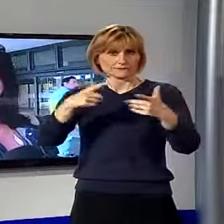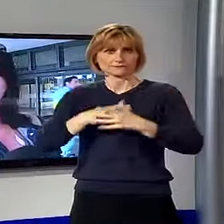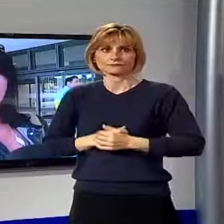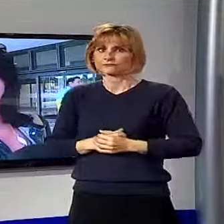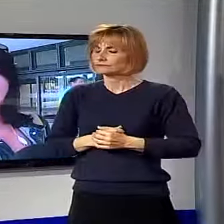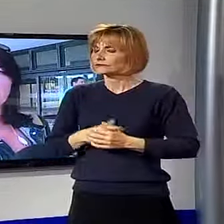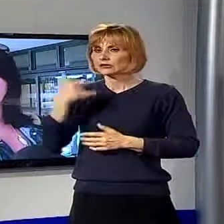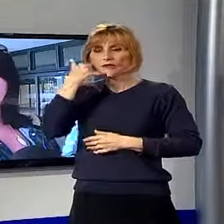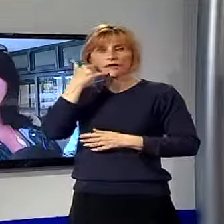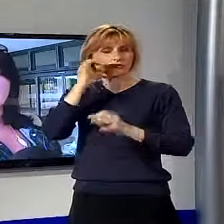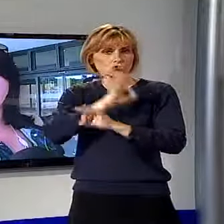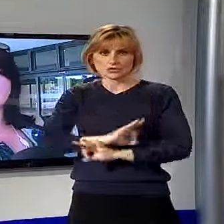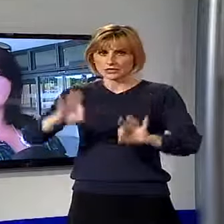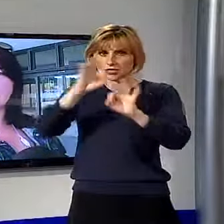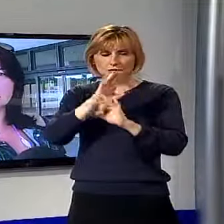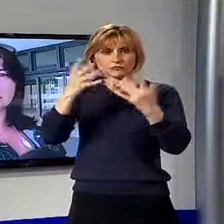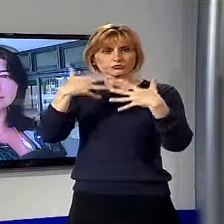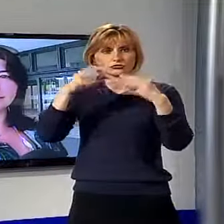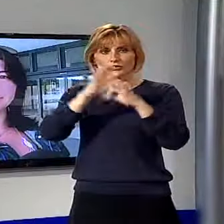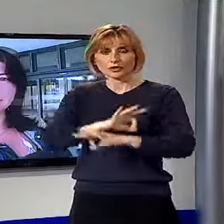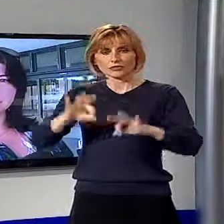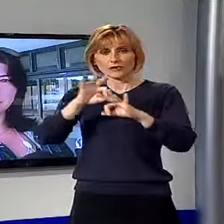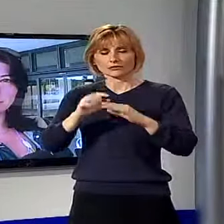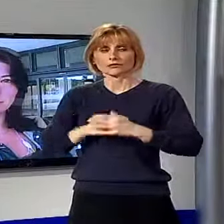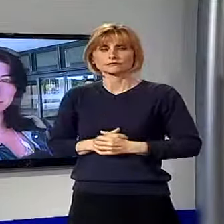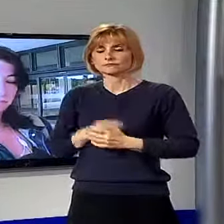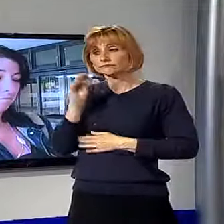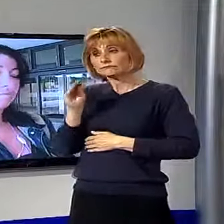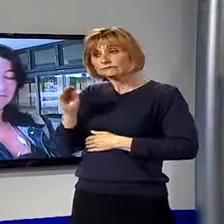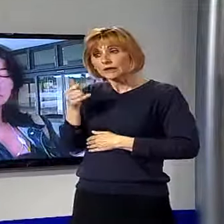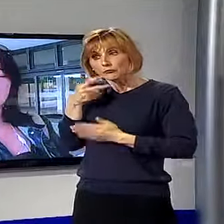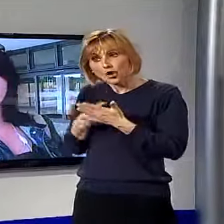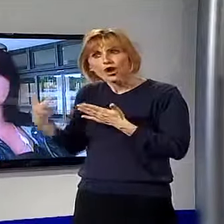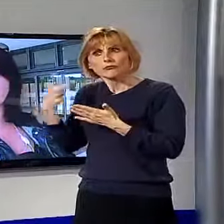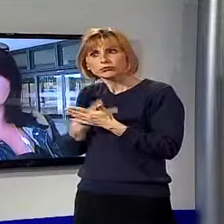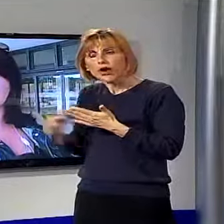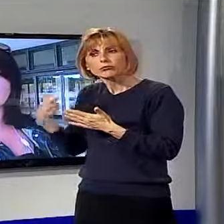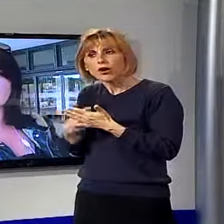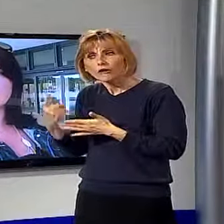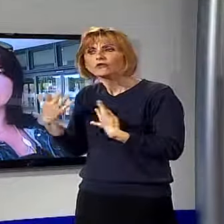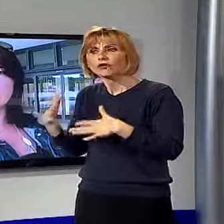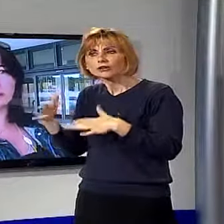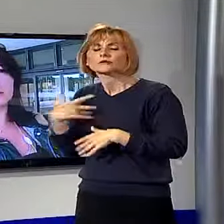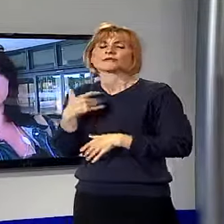No, non prende proprio linea, non va niente dentro. Ha fatto molti tentativi? Tantissime volte.